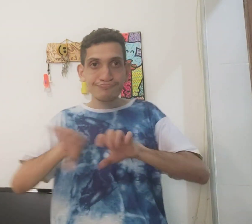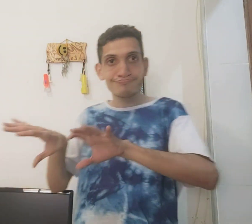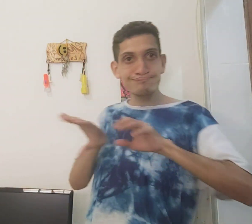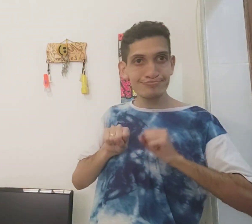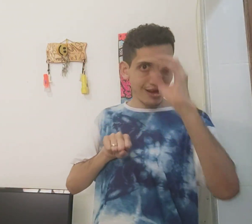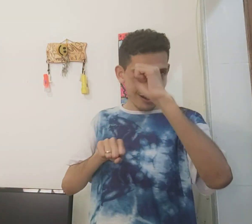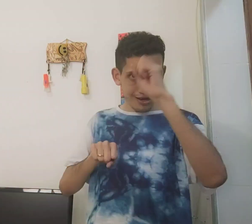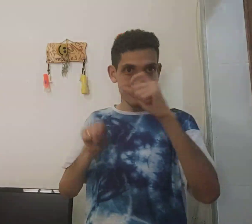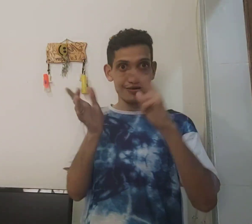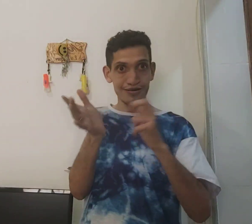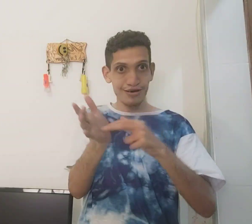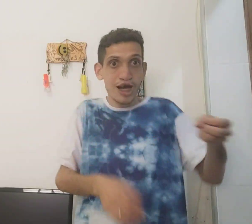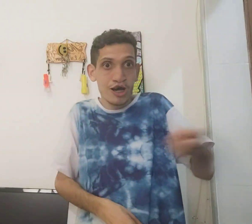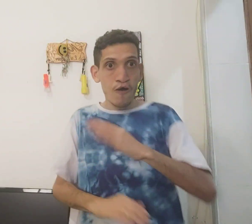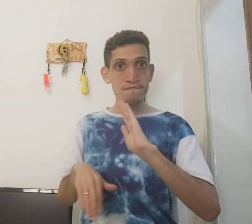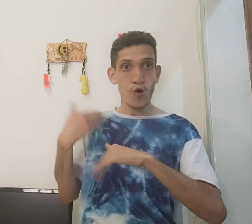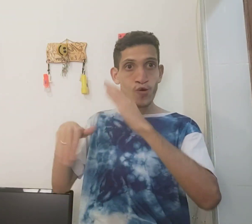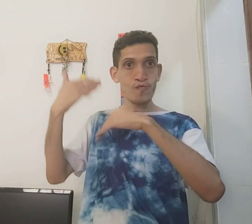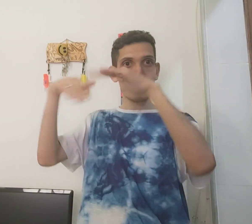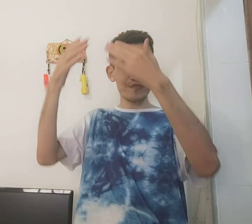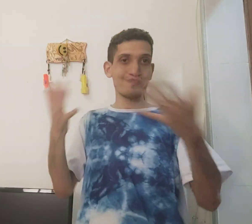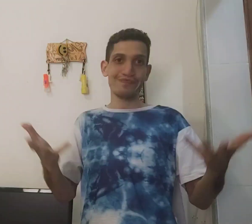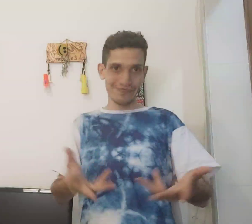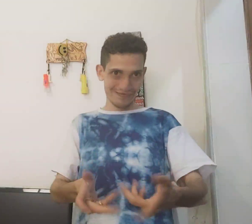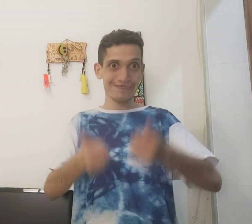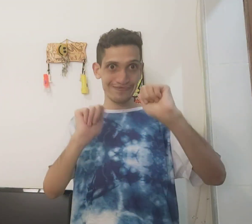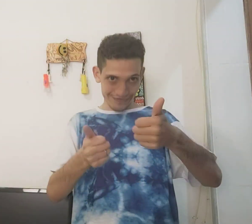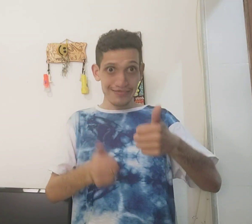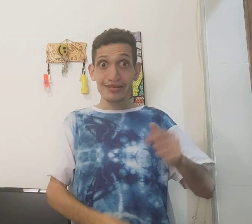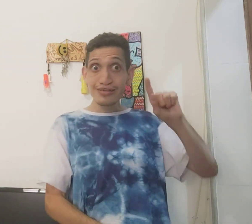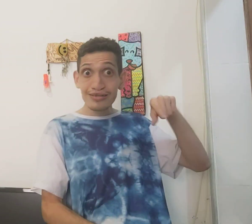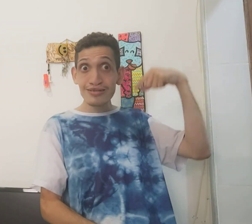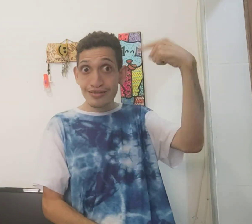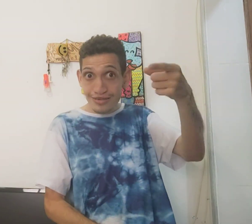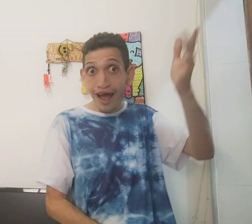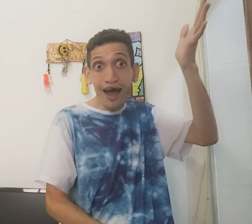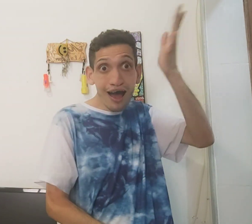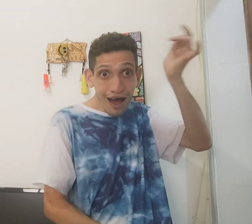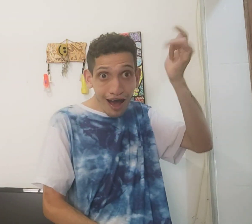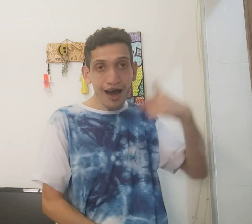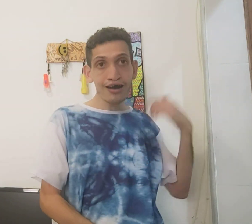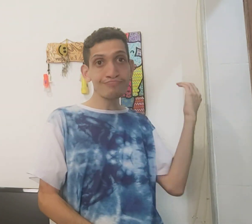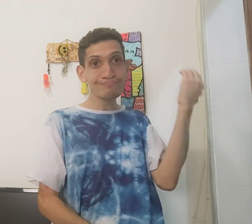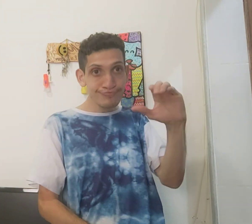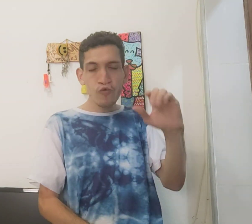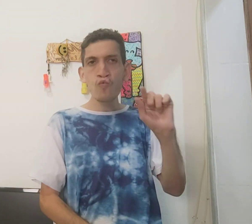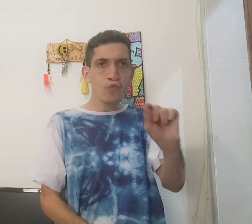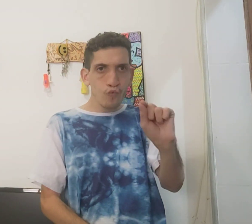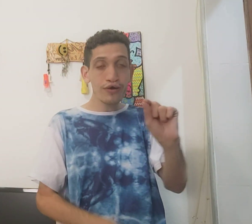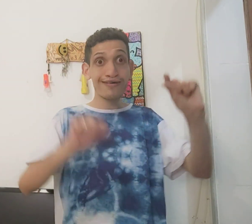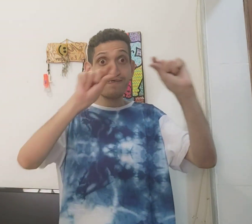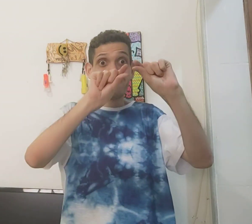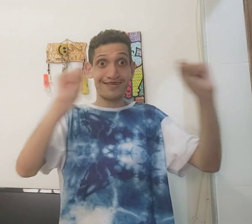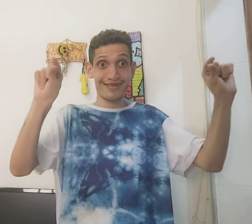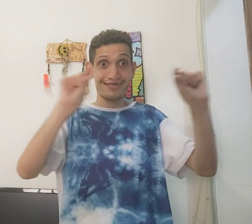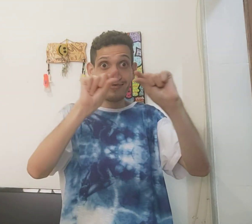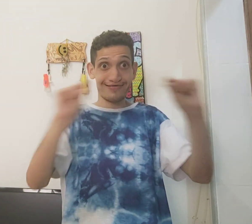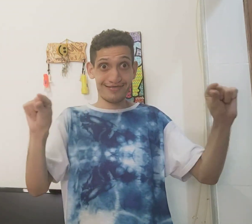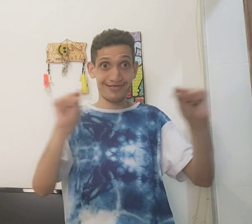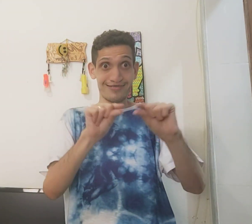comentários nos outros e isso com isso aprendendo novos vocabulários, tá bom? Então depois, amanhã eu vou postar um